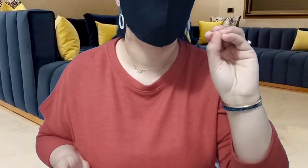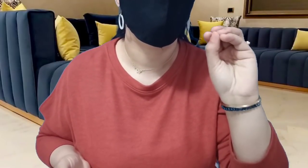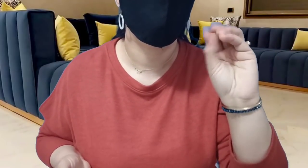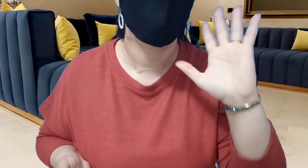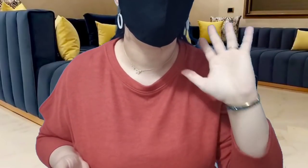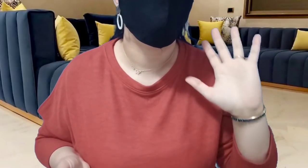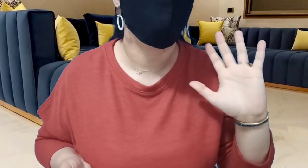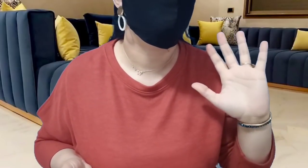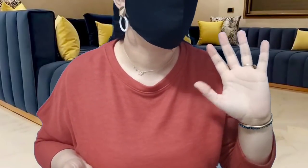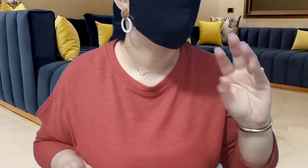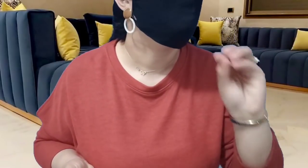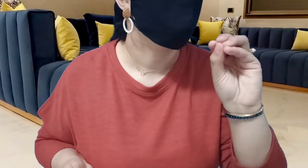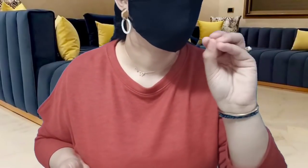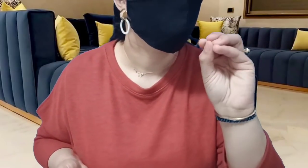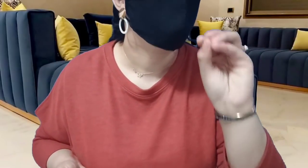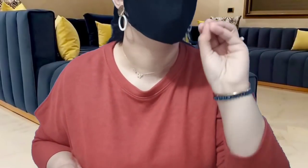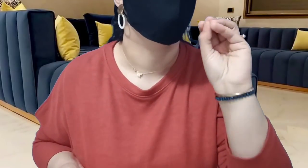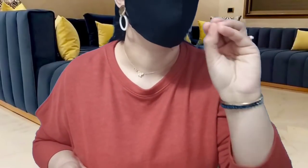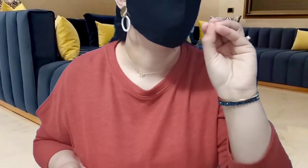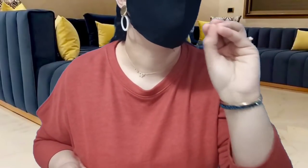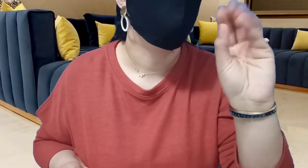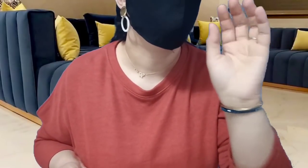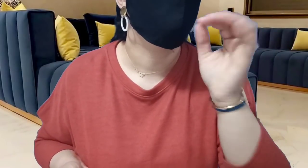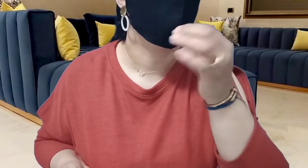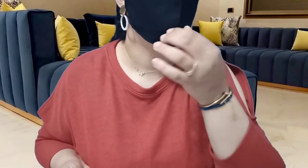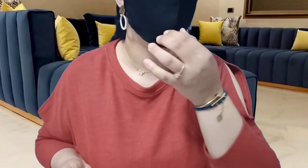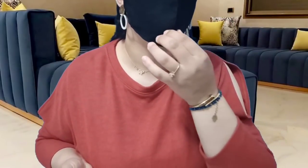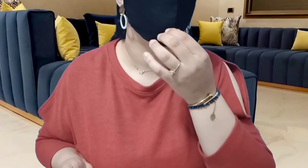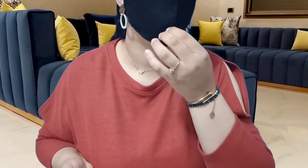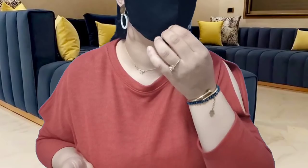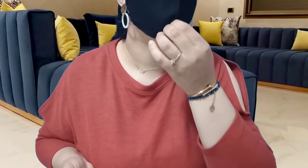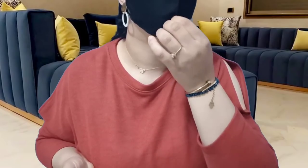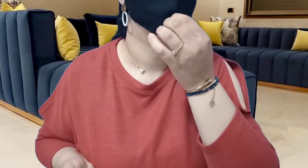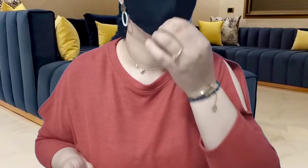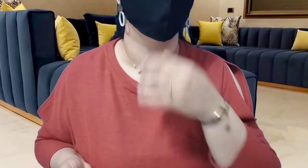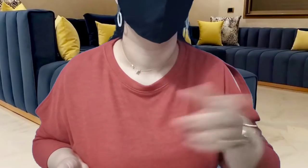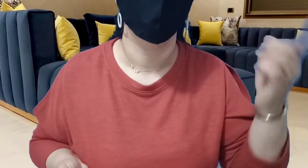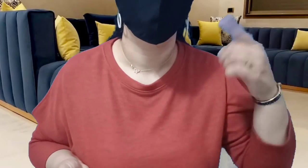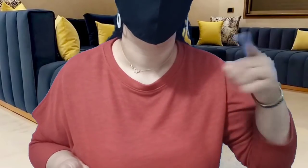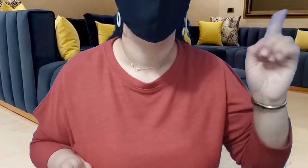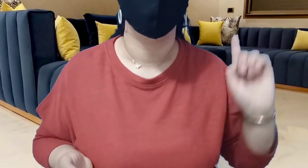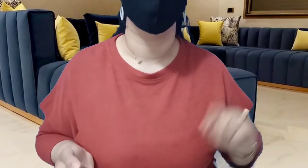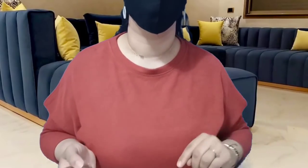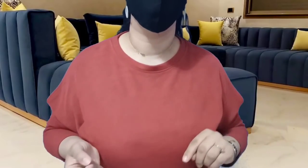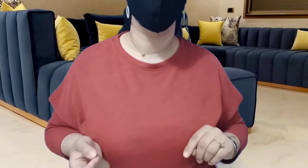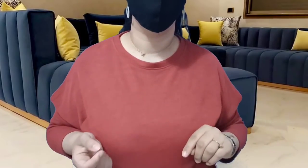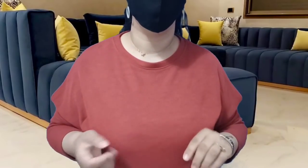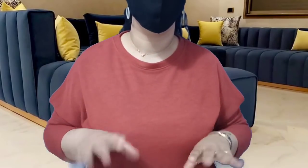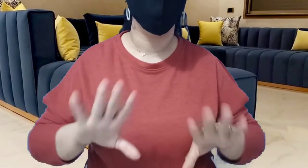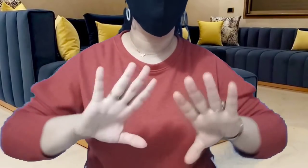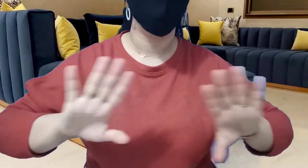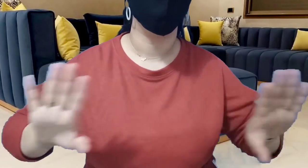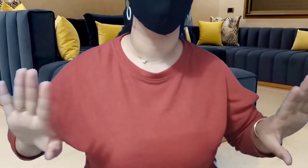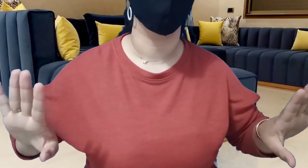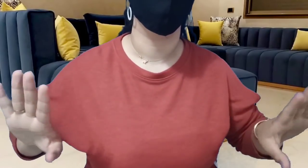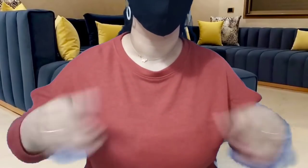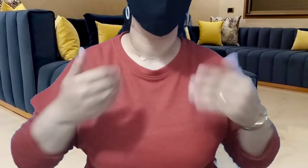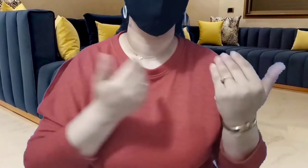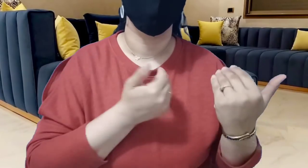زوينة دار ملكهم ماشي في إقامة والله صافعة شبعتي وقنعتي من أمم